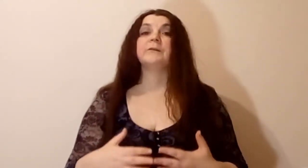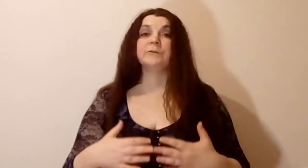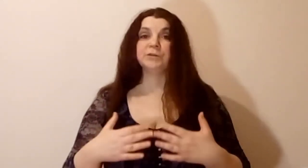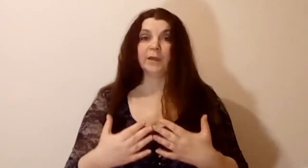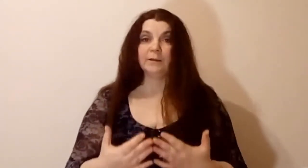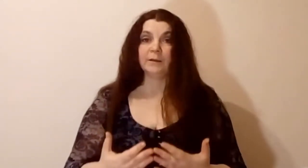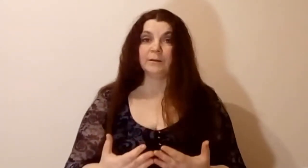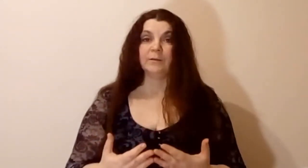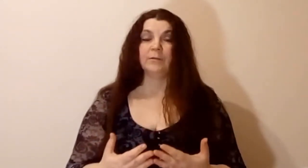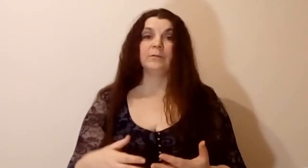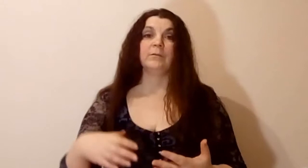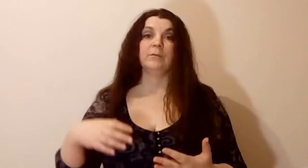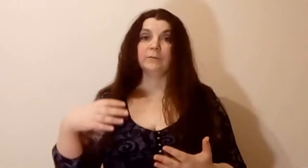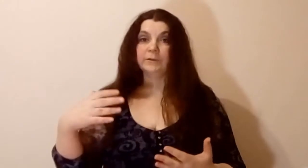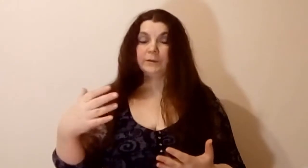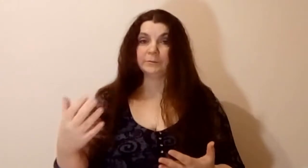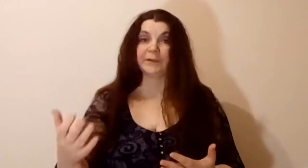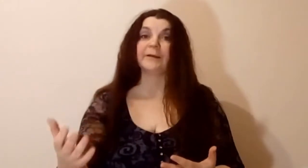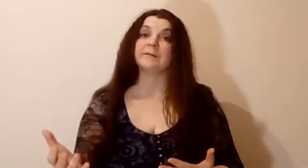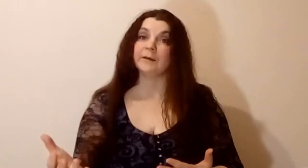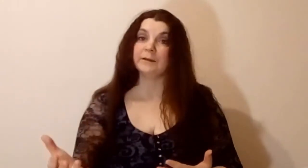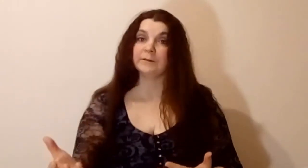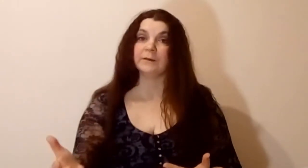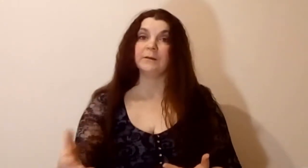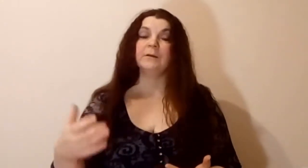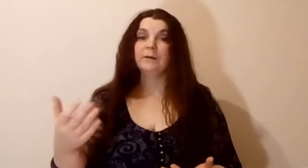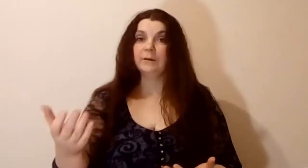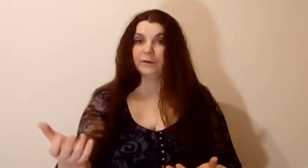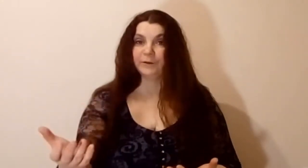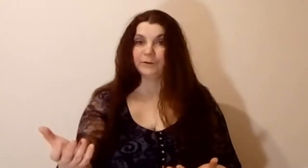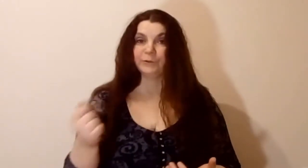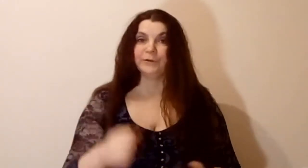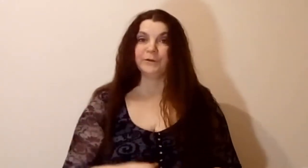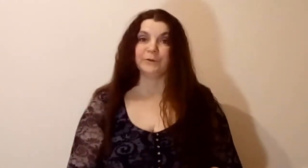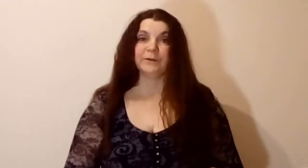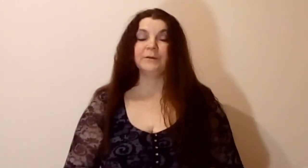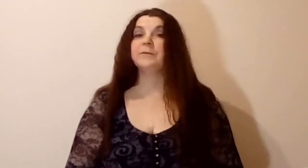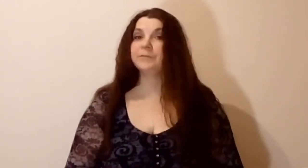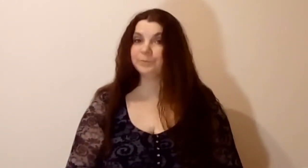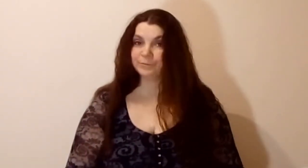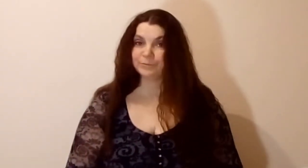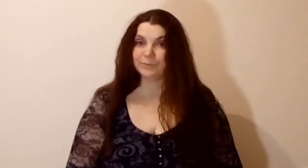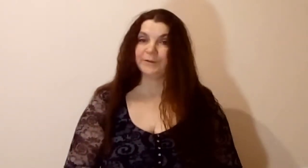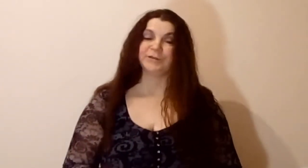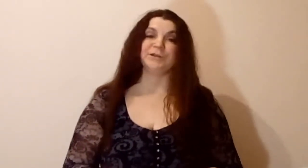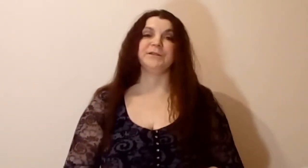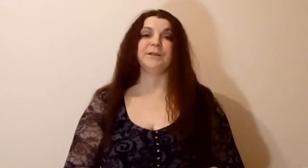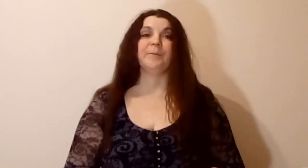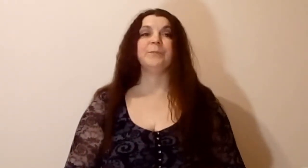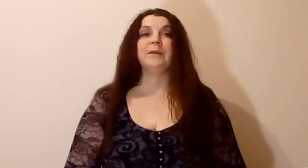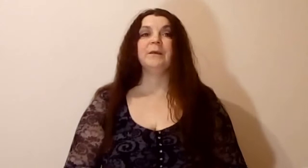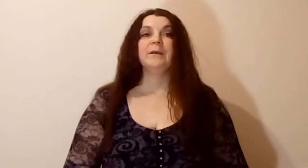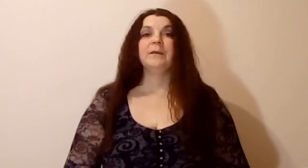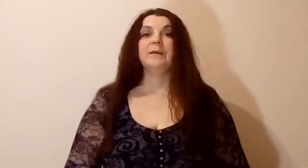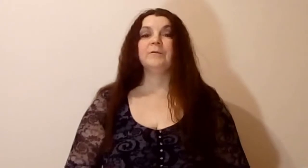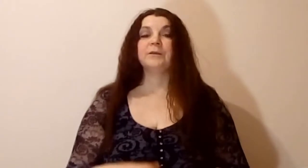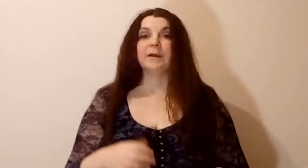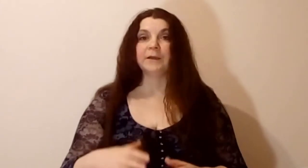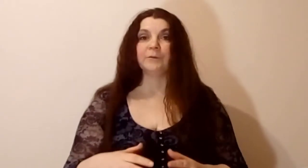случайно прикасается к той или иной женщине. И вот когда он